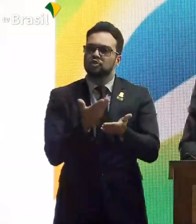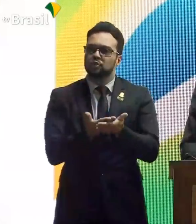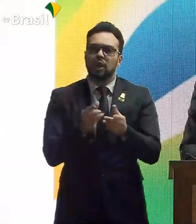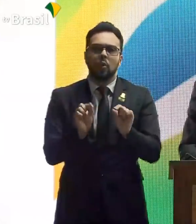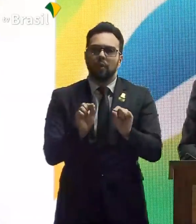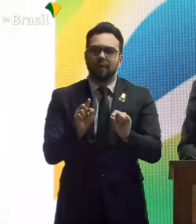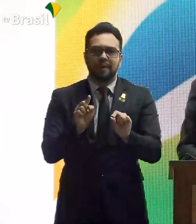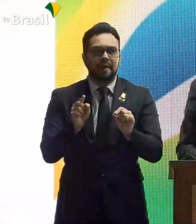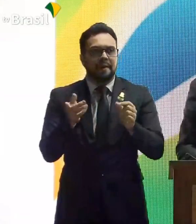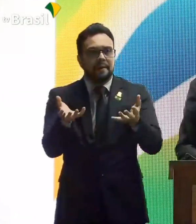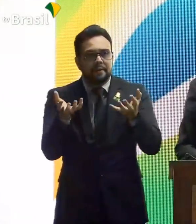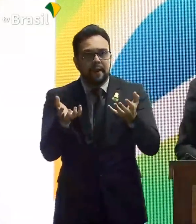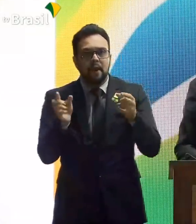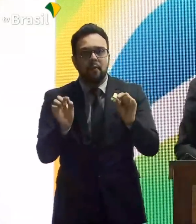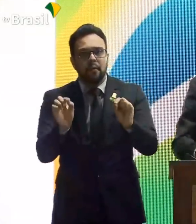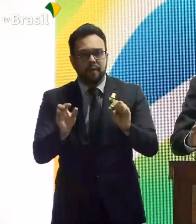o quê?